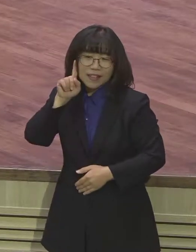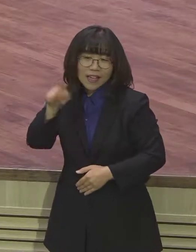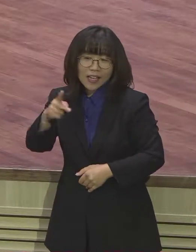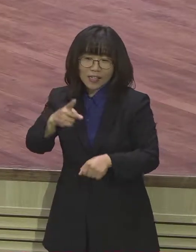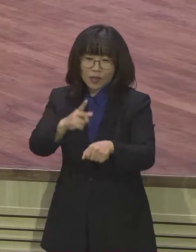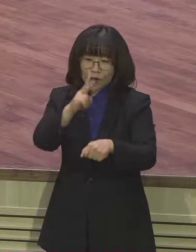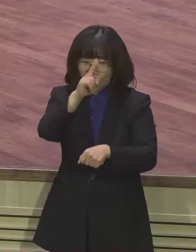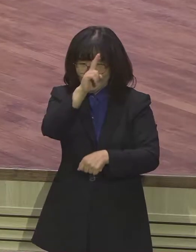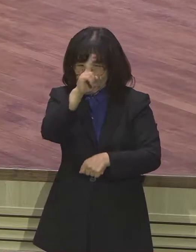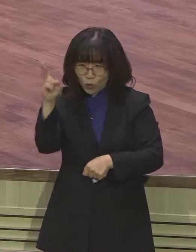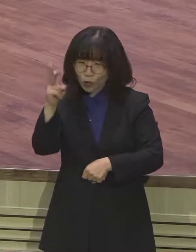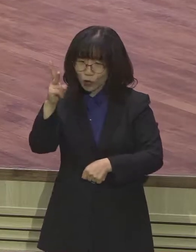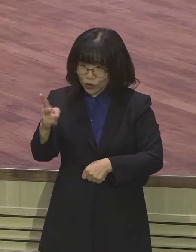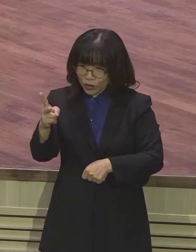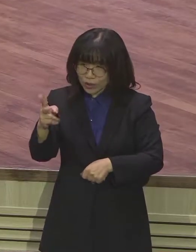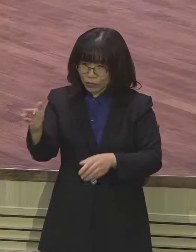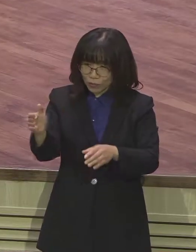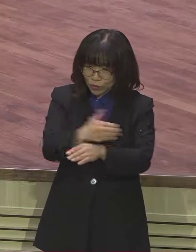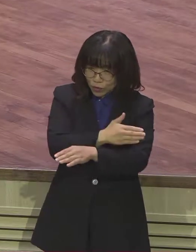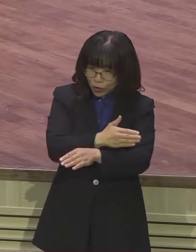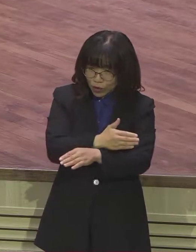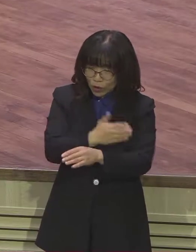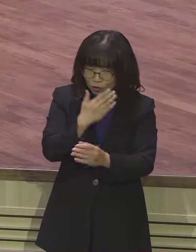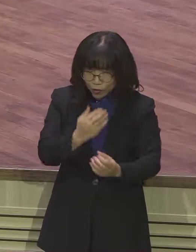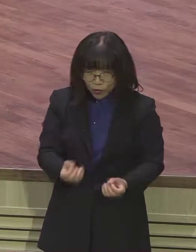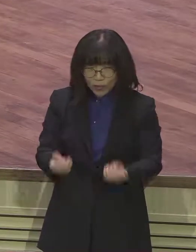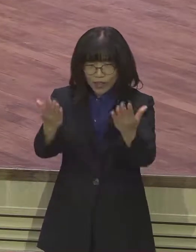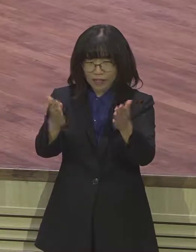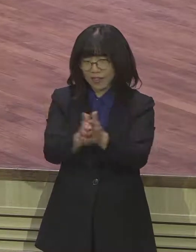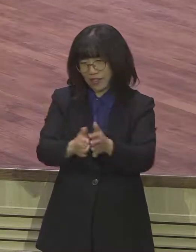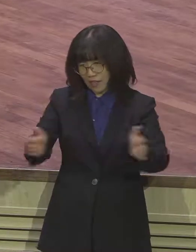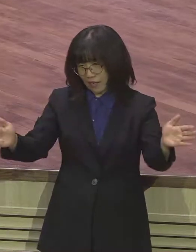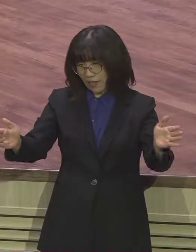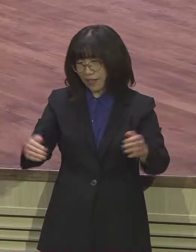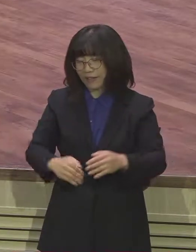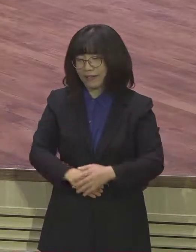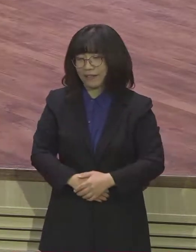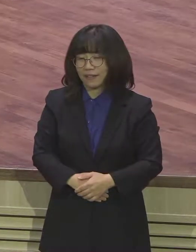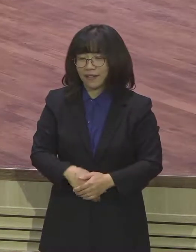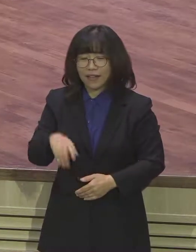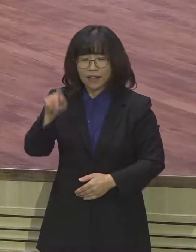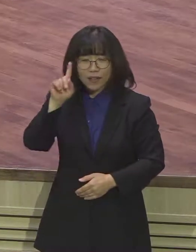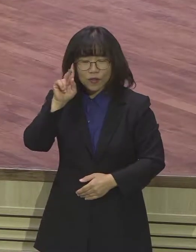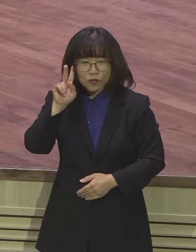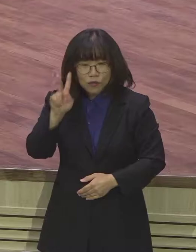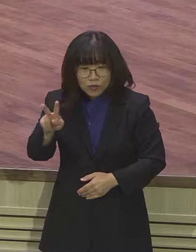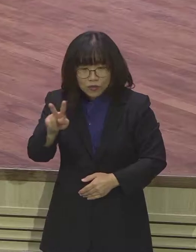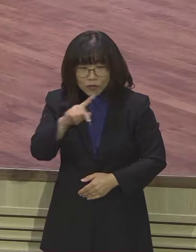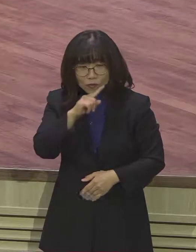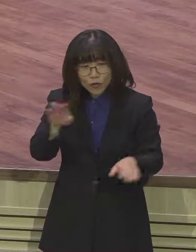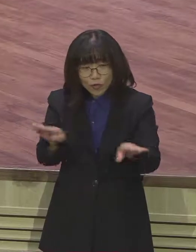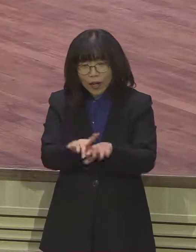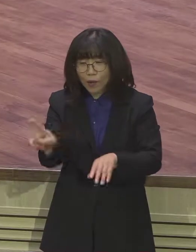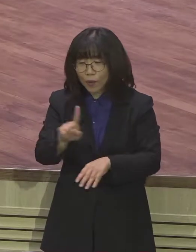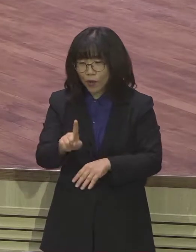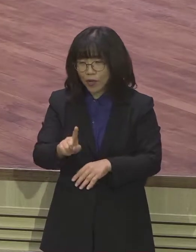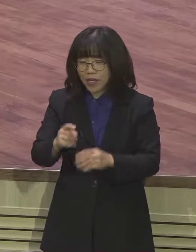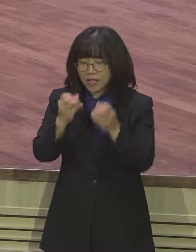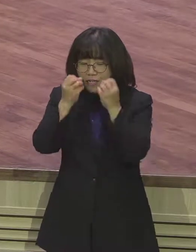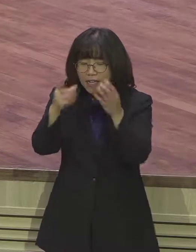주일은 추수감사주일이면서 또 하반기 전도운동 우리 새생명 초청 주일이기도 합니다 주일의 먹거리 장터가 또